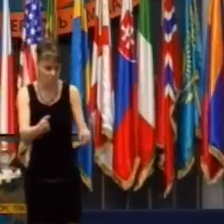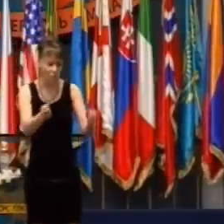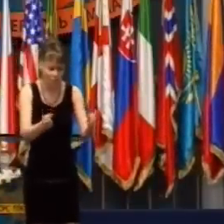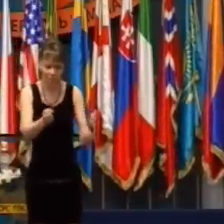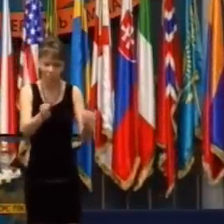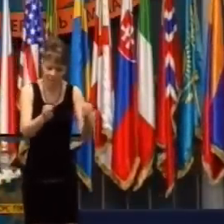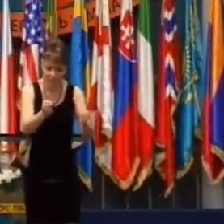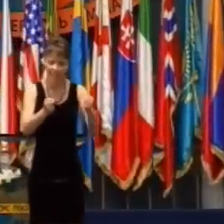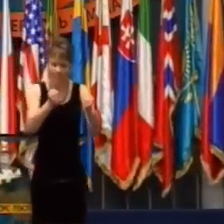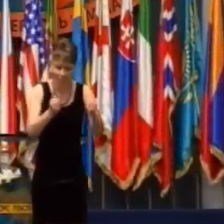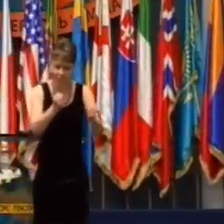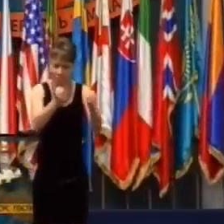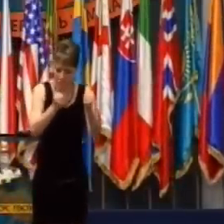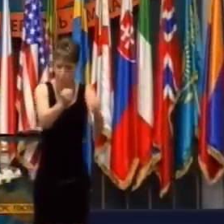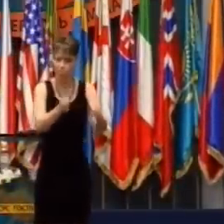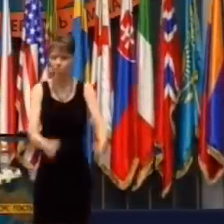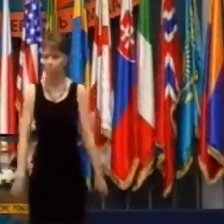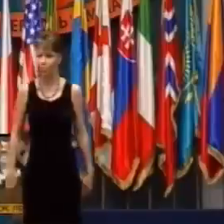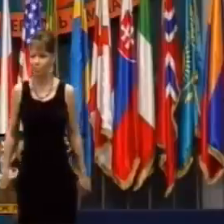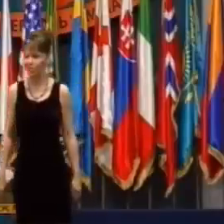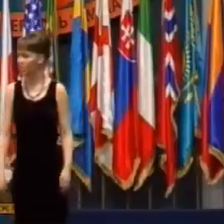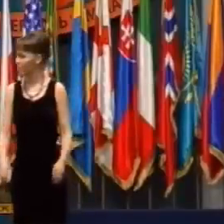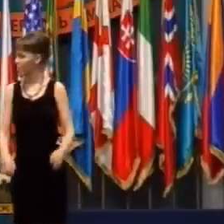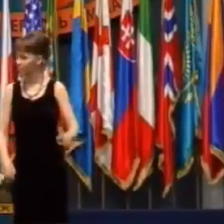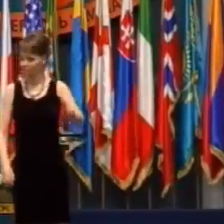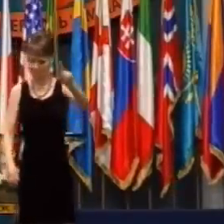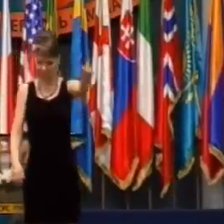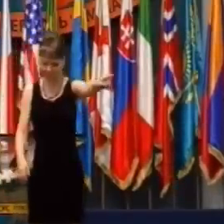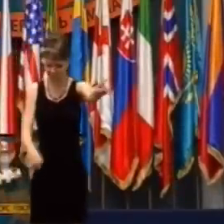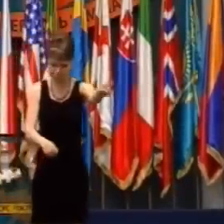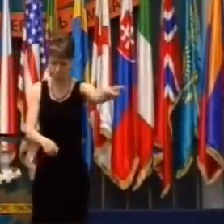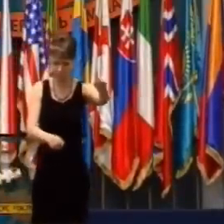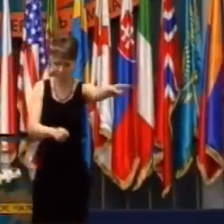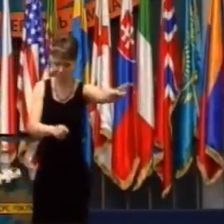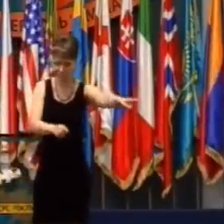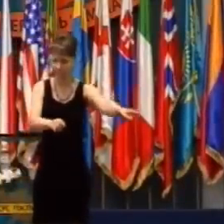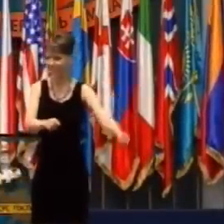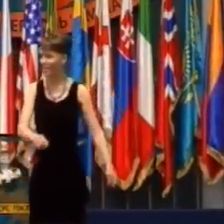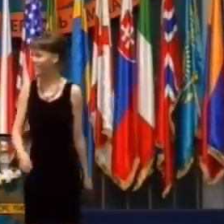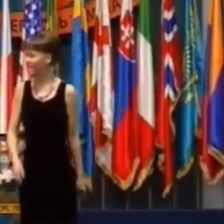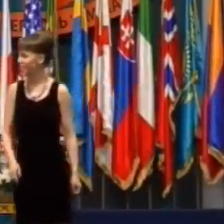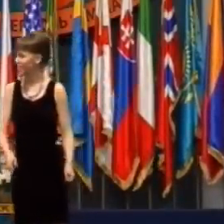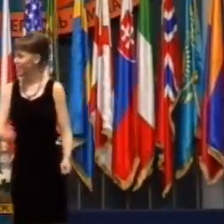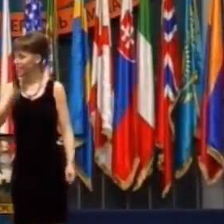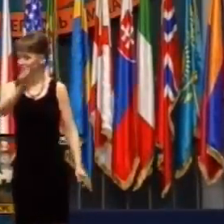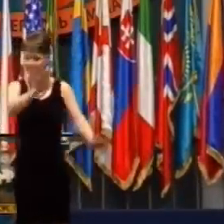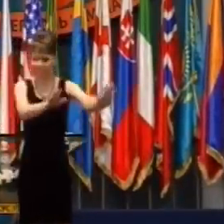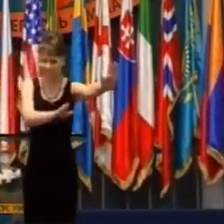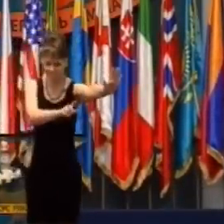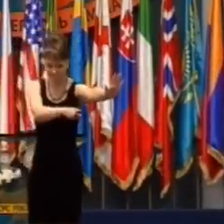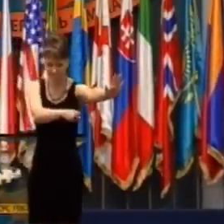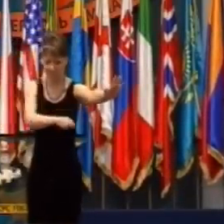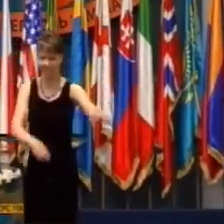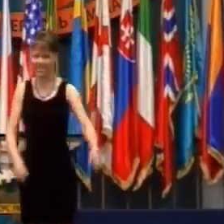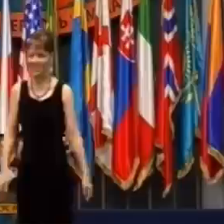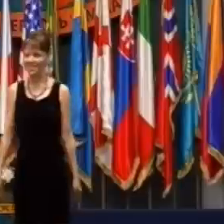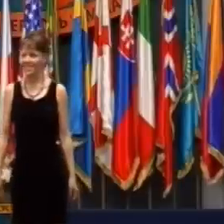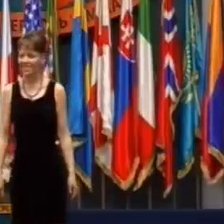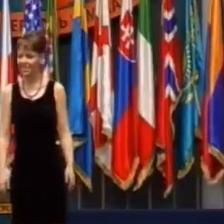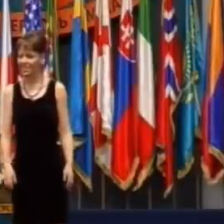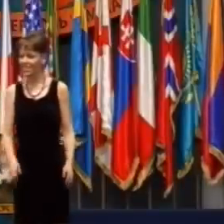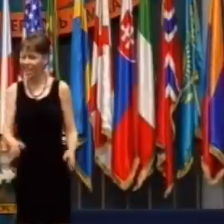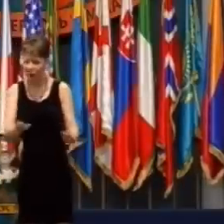Pokúsku sa posúval ďalej a ja som stále mieril na ňo prstom a ukazoval mu